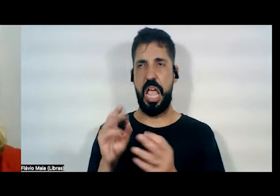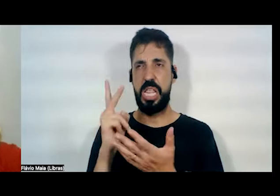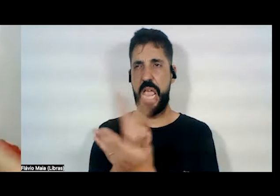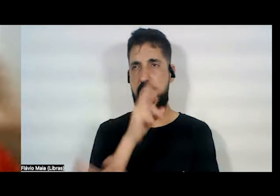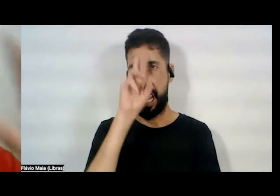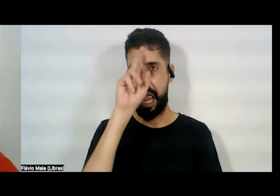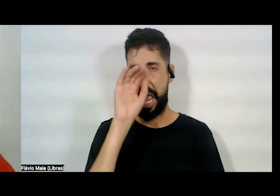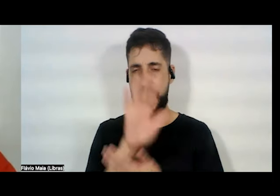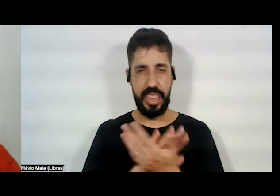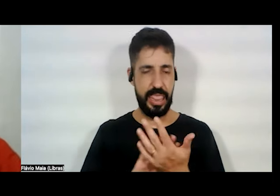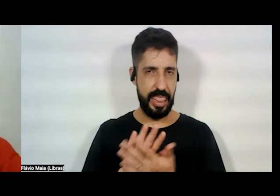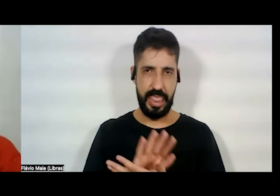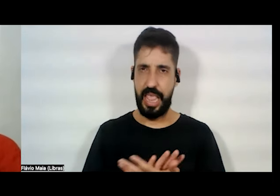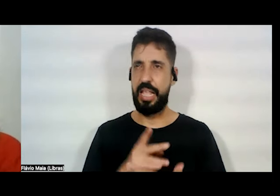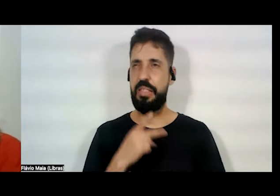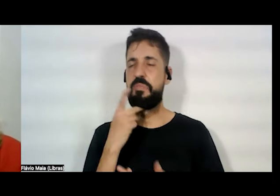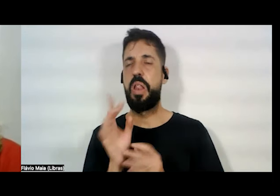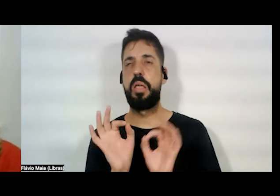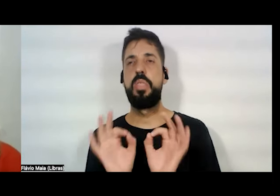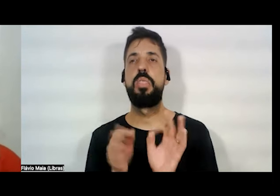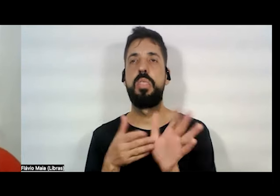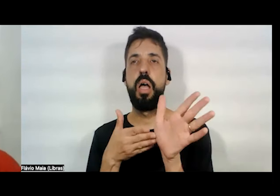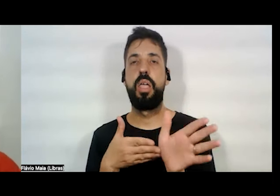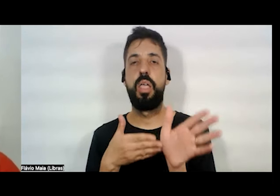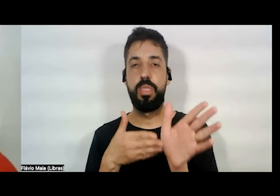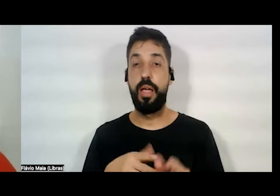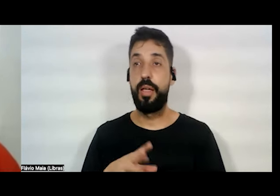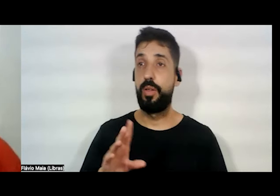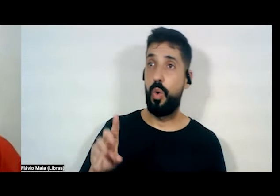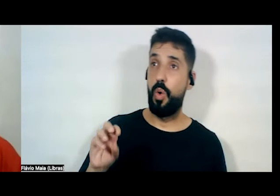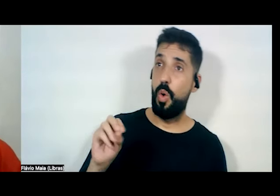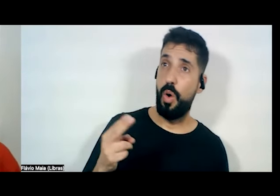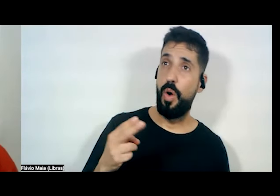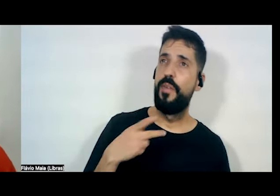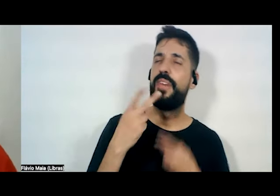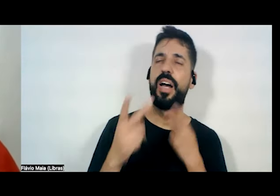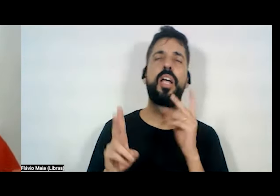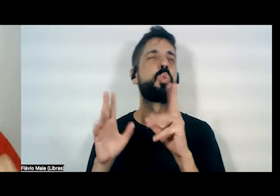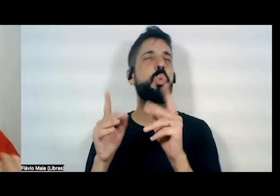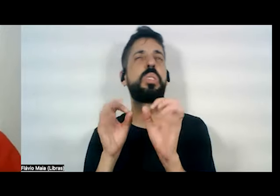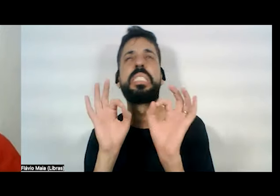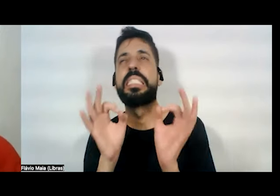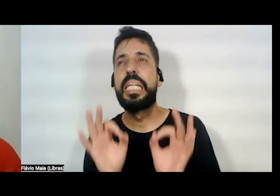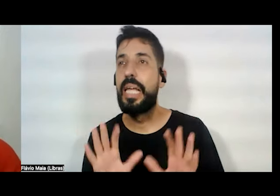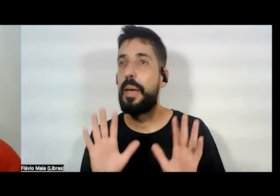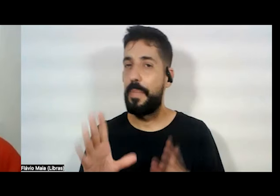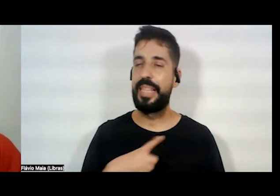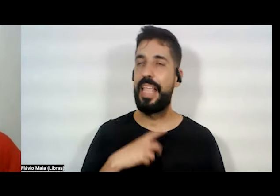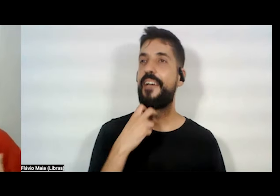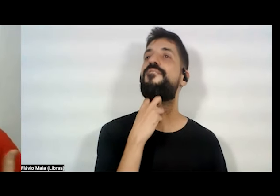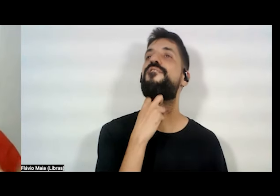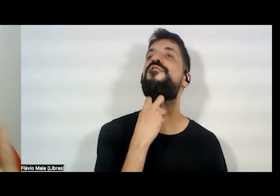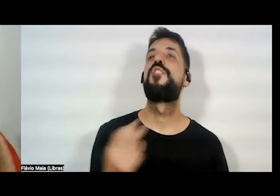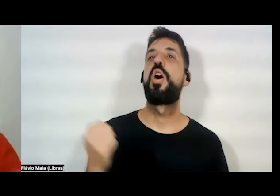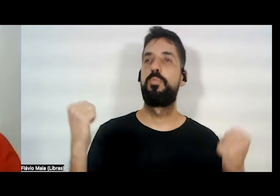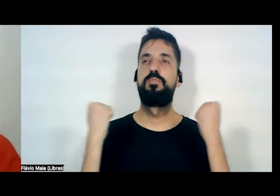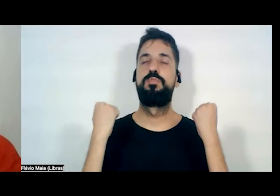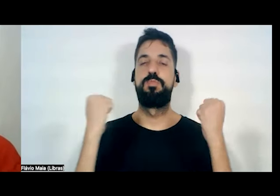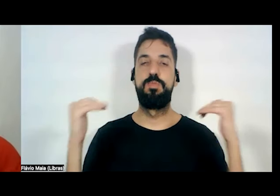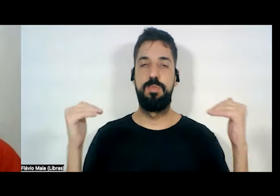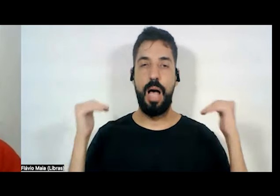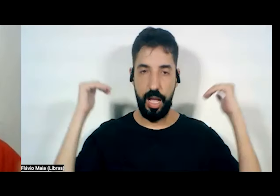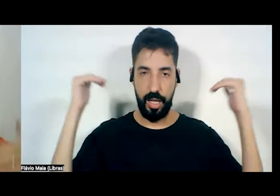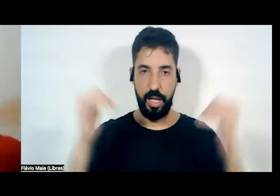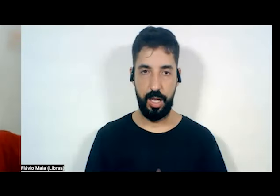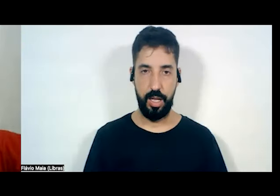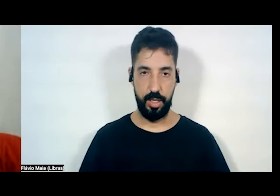plural, um não sei o quê, ou mesmo que a gente fale tudo com correção, a gente, às vezes, tem uma voz maior, uma voz que, para se